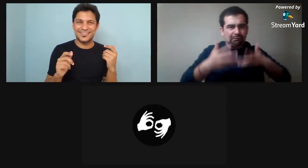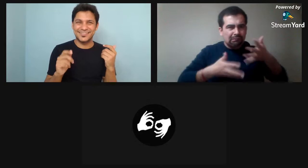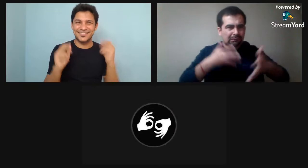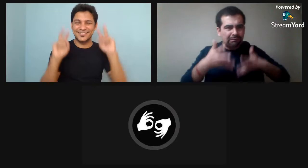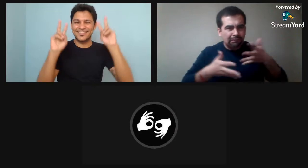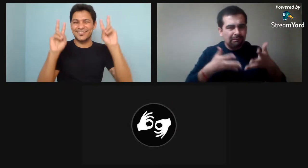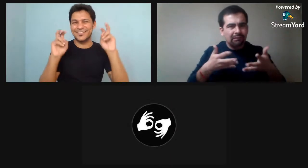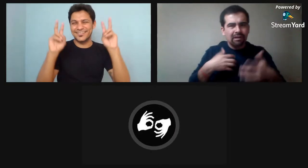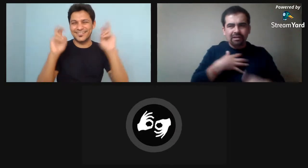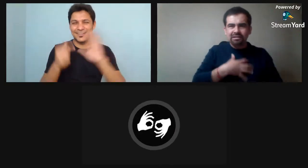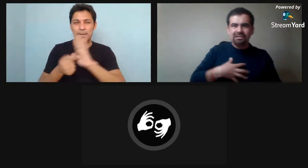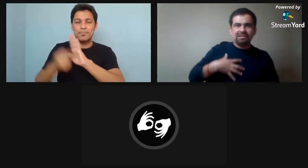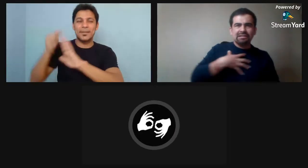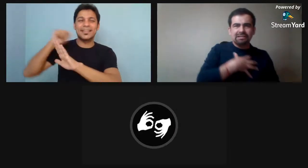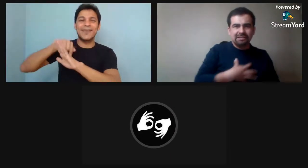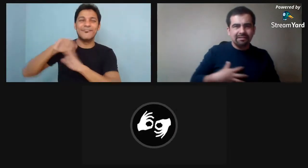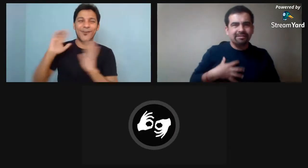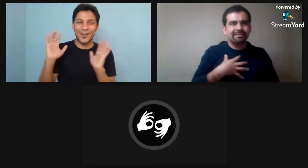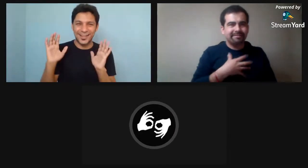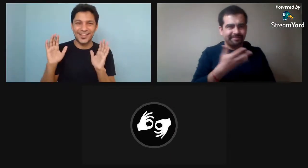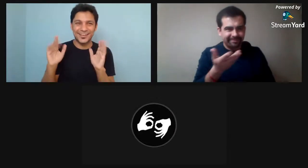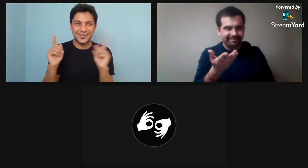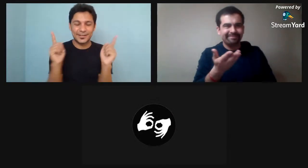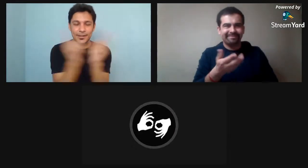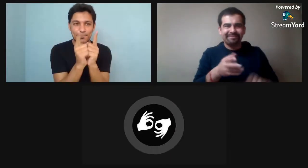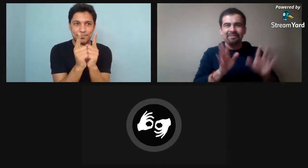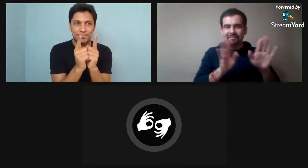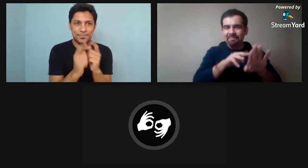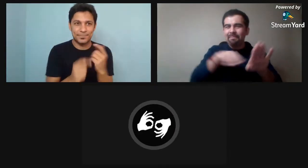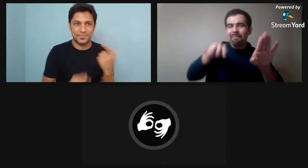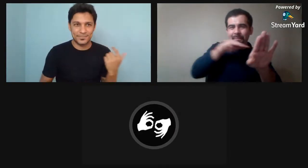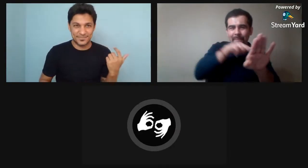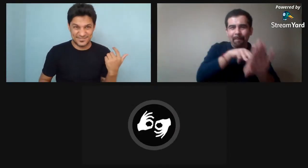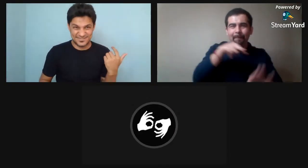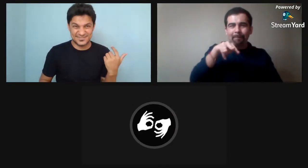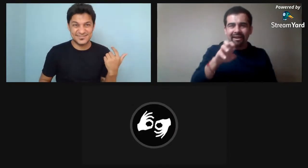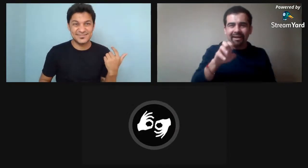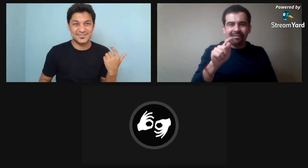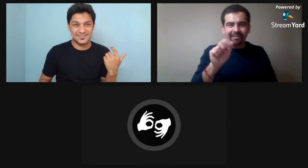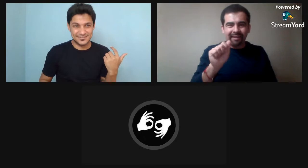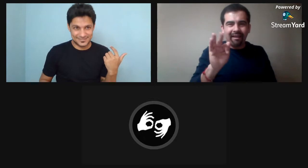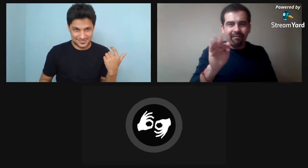Claro, entonces dice la poesía era, qué hermosa tu lengua de señas, te la robo, una cosa así.